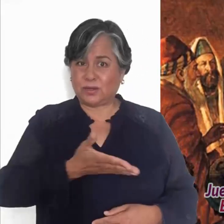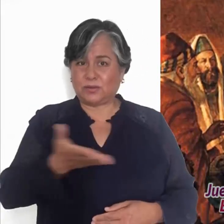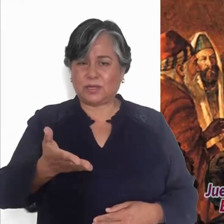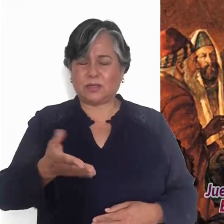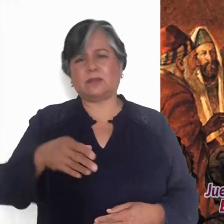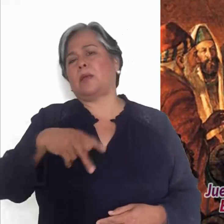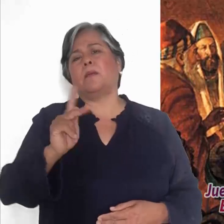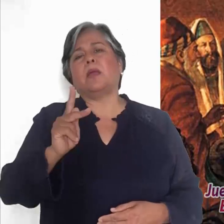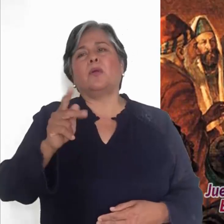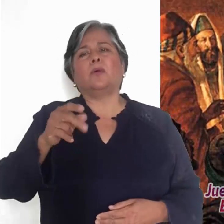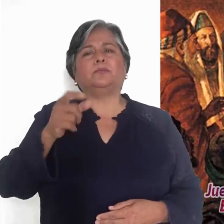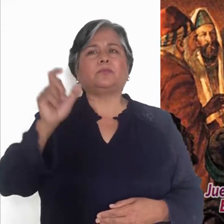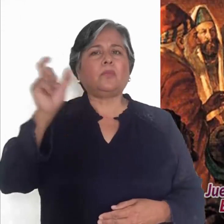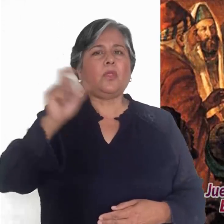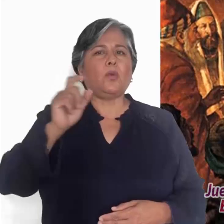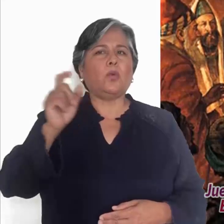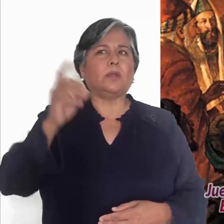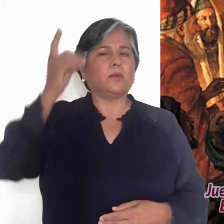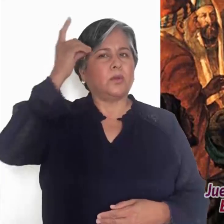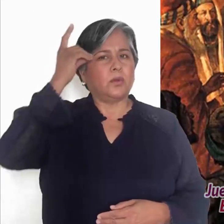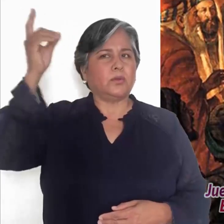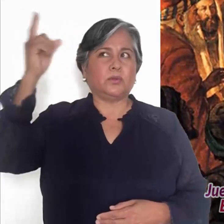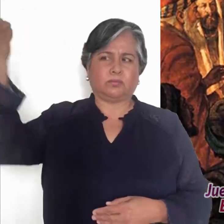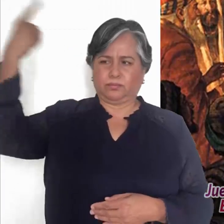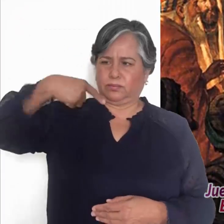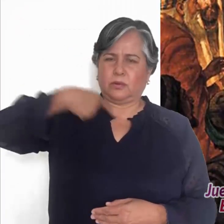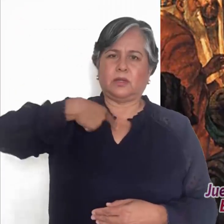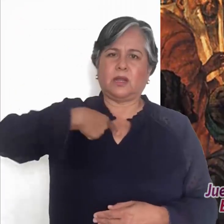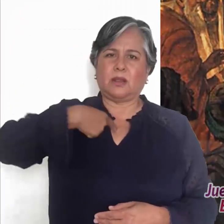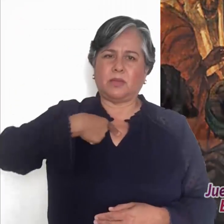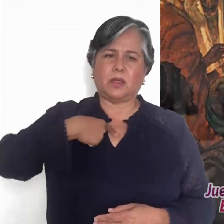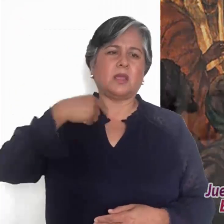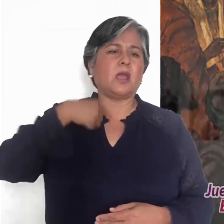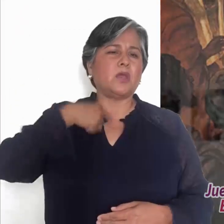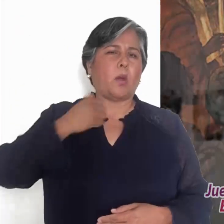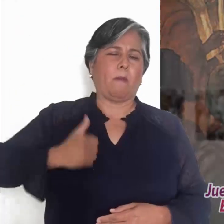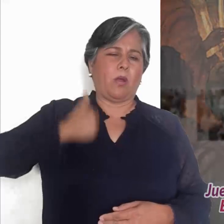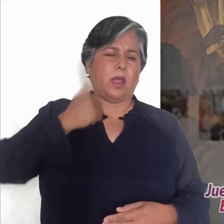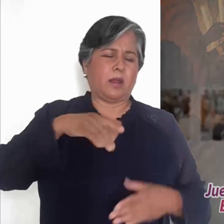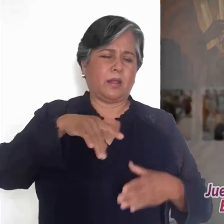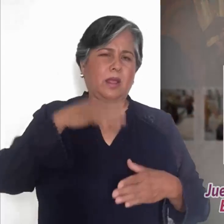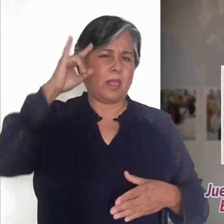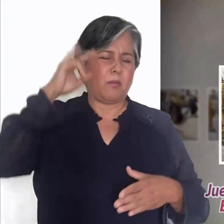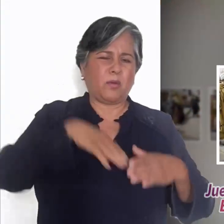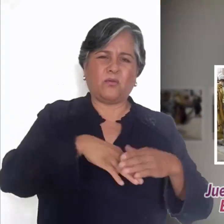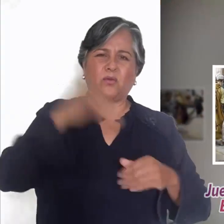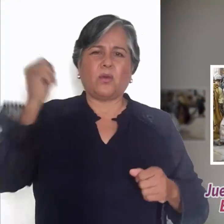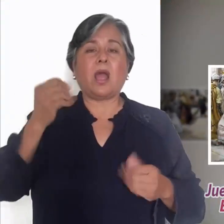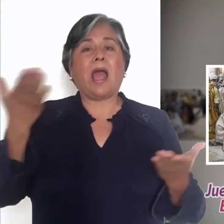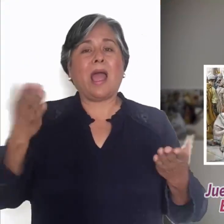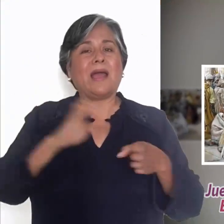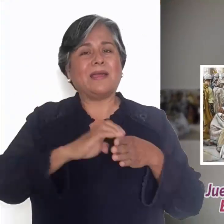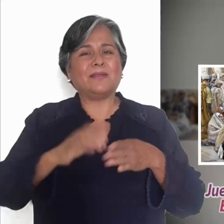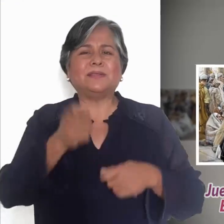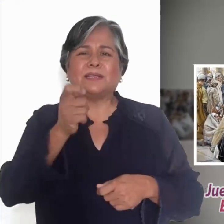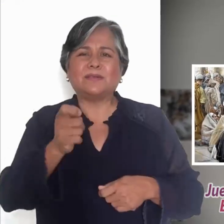eso significa que ha llegado a ustedes el reino de Dios. Cuando un hombre fuerte y bien armado guarda